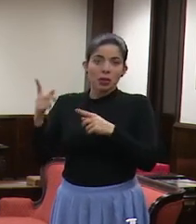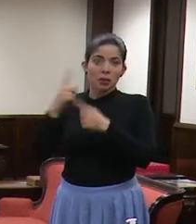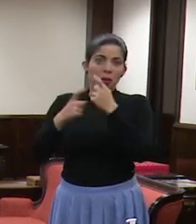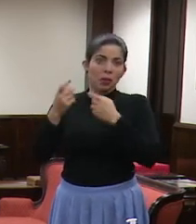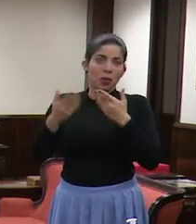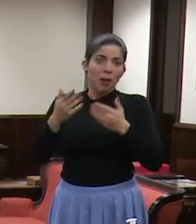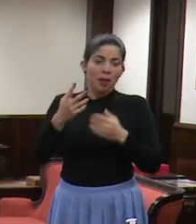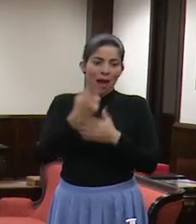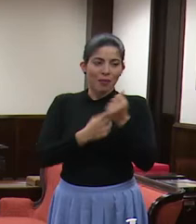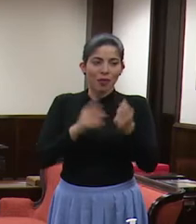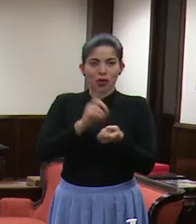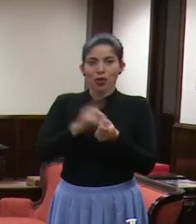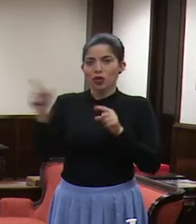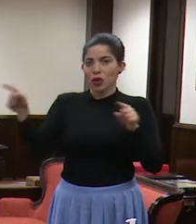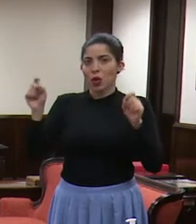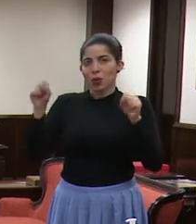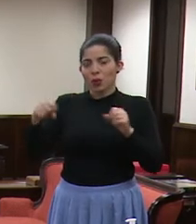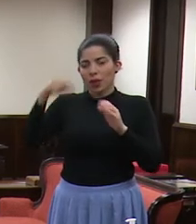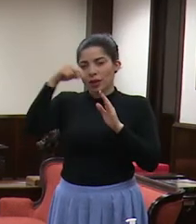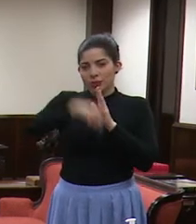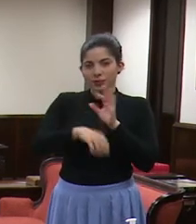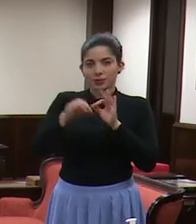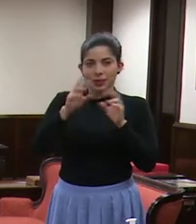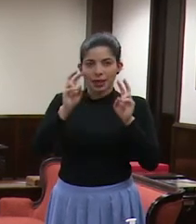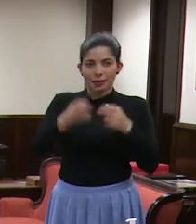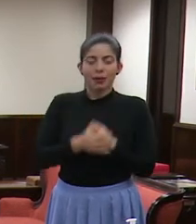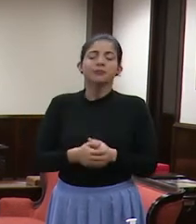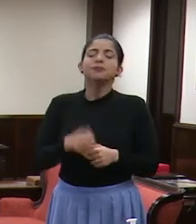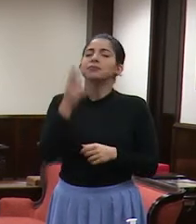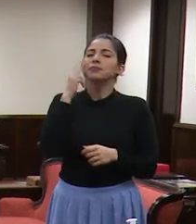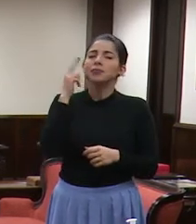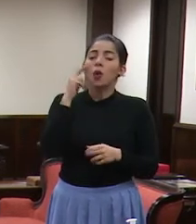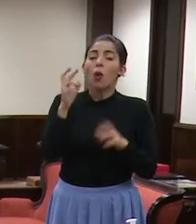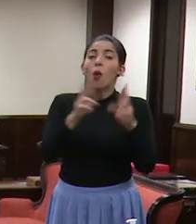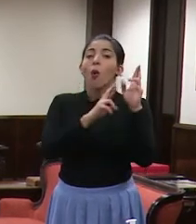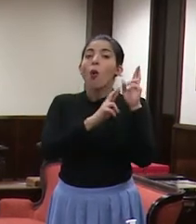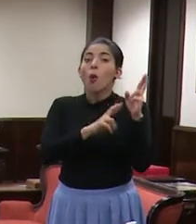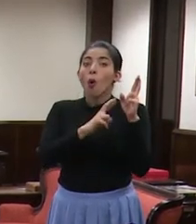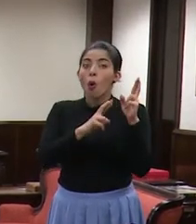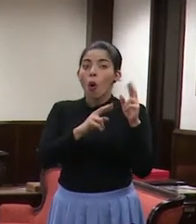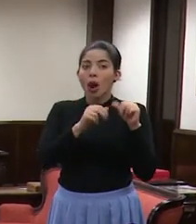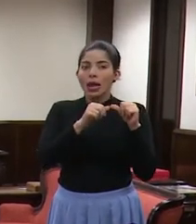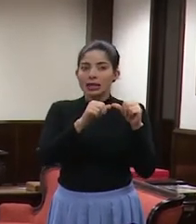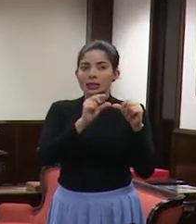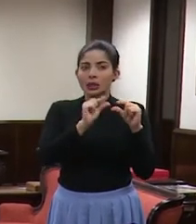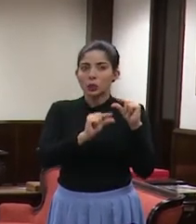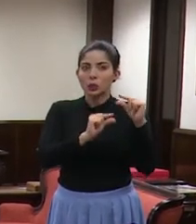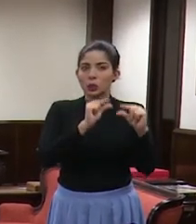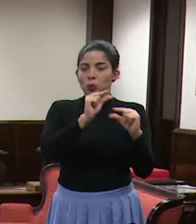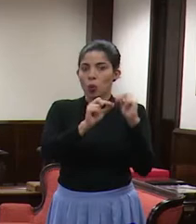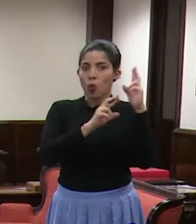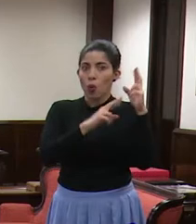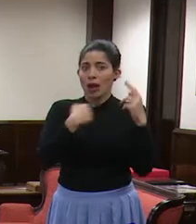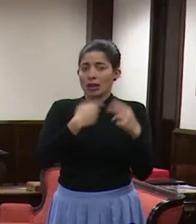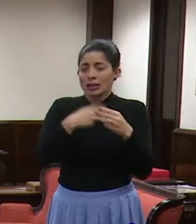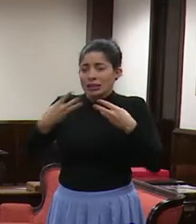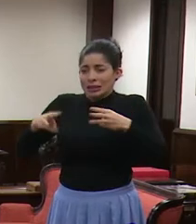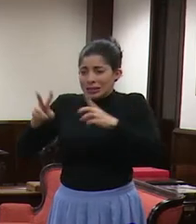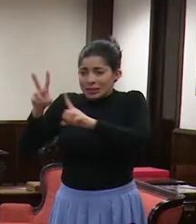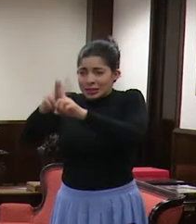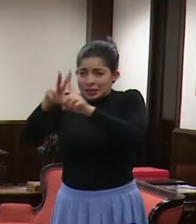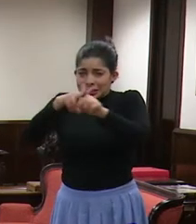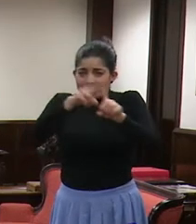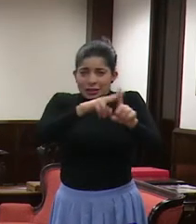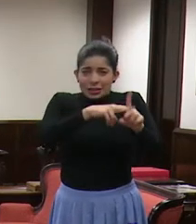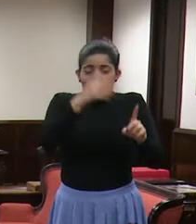a ambos doctores como para profundizar en este tema. Vamos a ver, ojalá que la tendencia se mantenga. Todas las medidas que hemos tomado son medidas